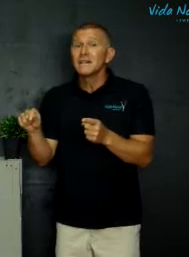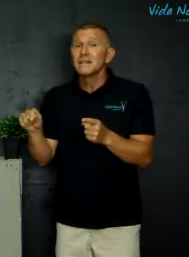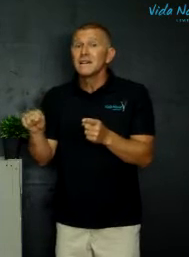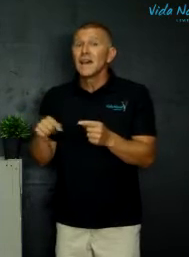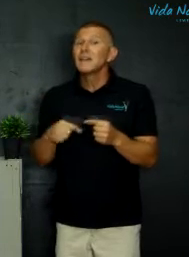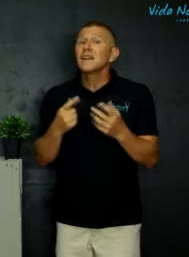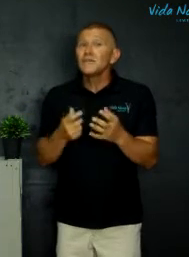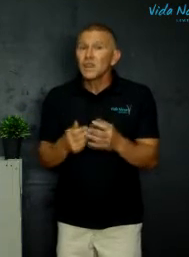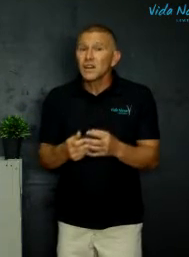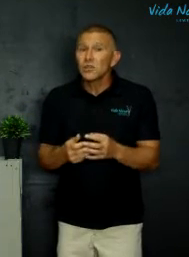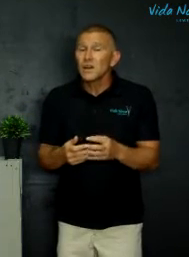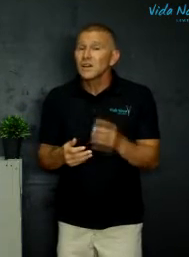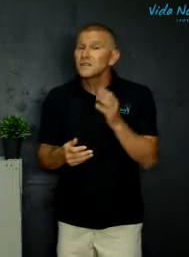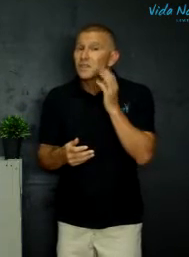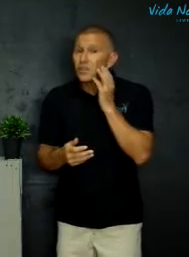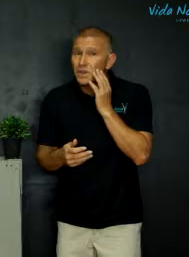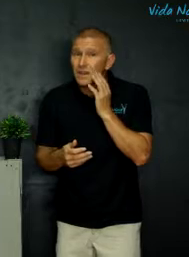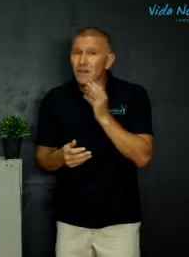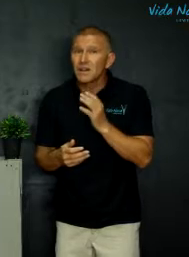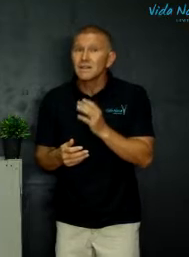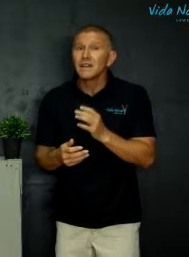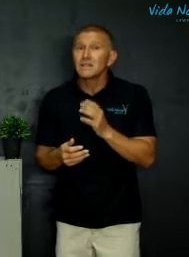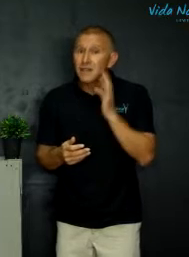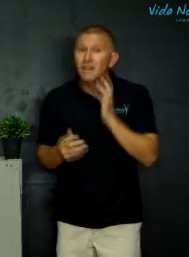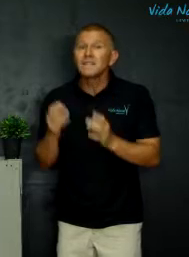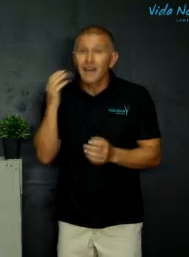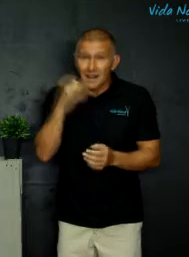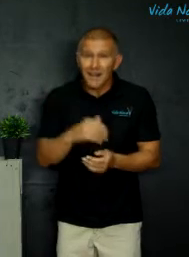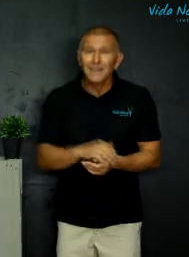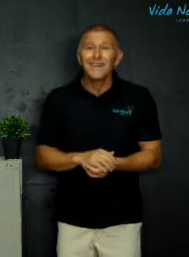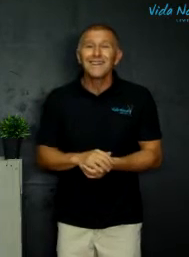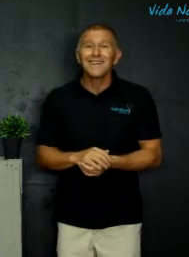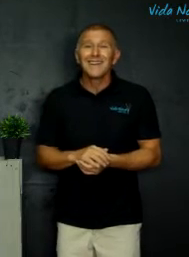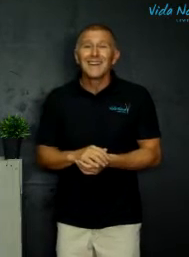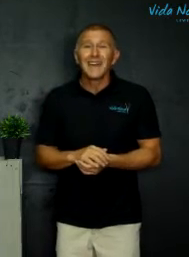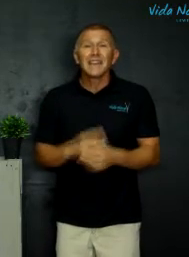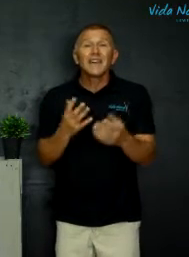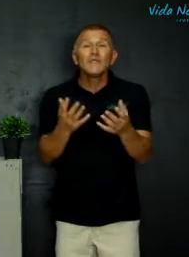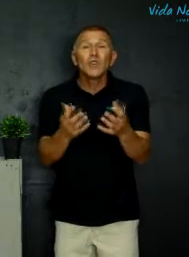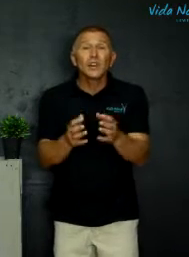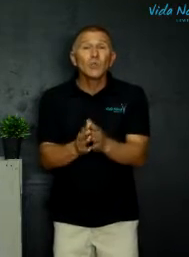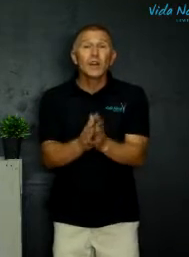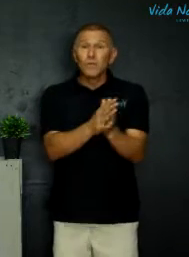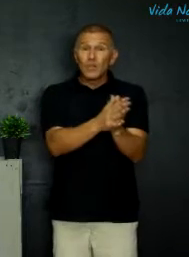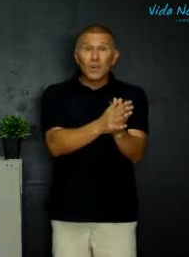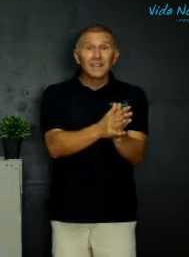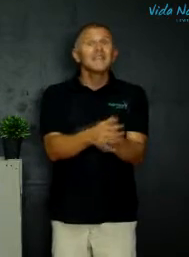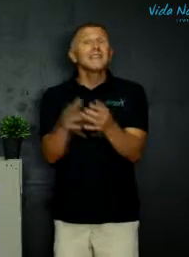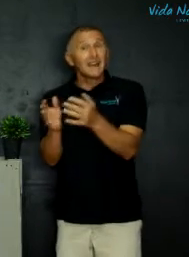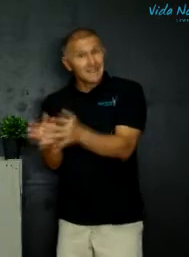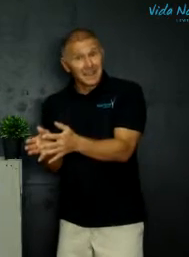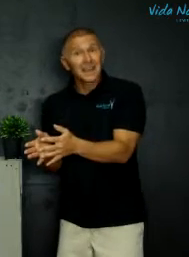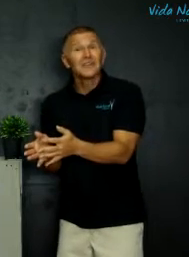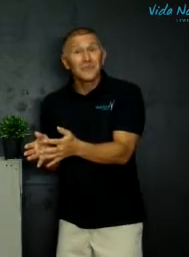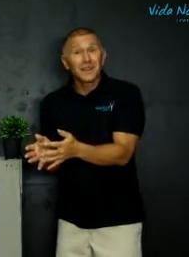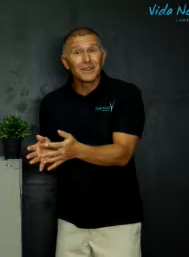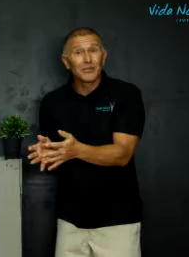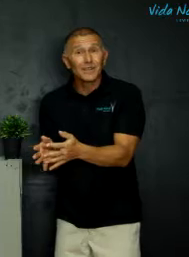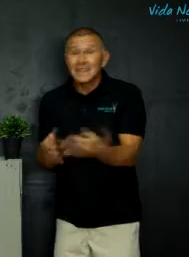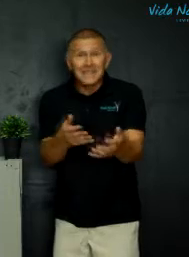hulle? Het jy al die woorde gehoor as iemand op die een wang slaan draai die andere wang? Het jy al die woorde gehoor moet nie oordeel nie dan sal jy nie gehoordeel word dit